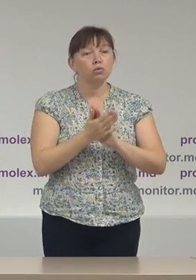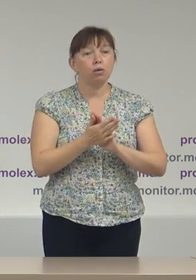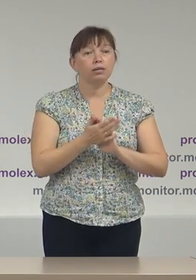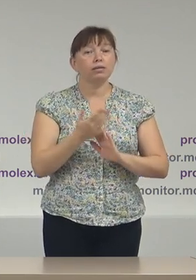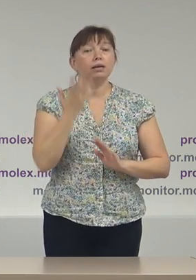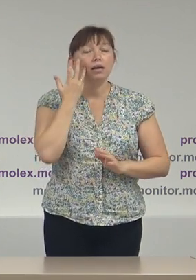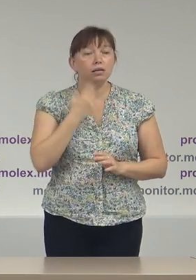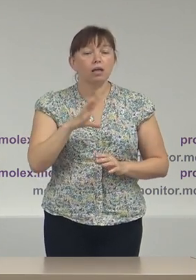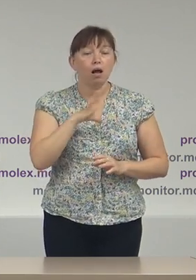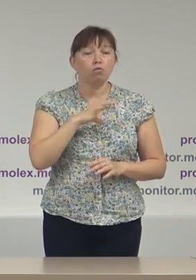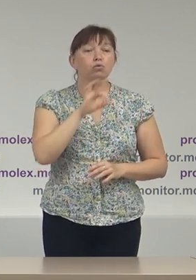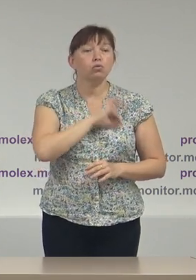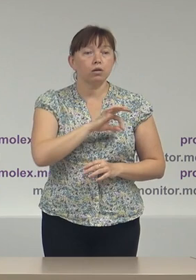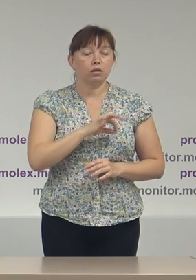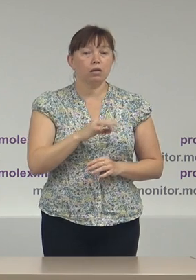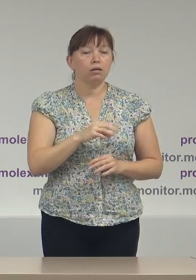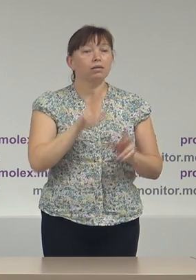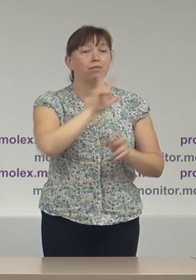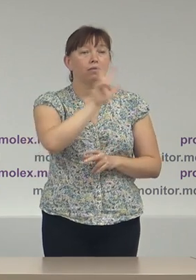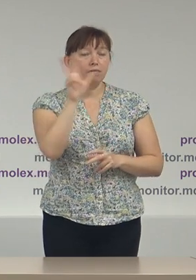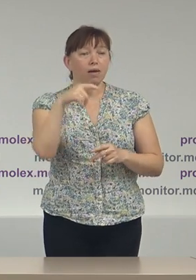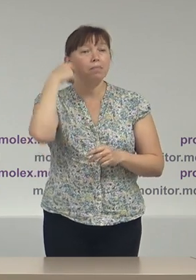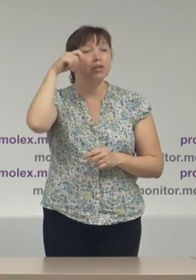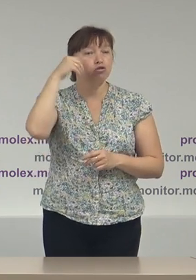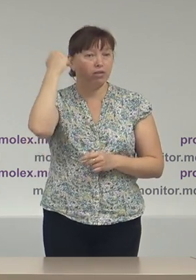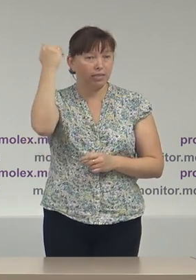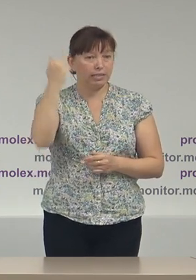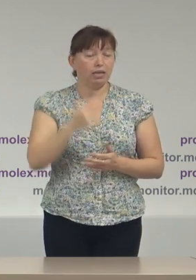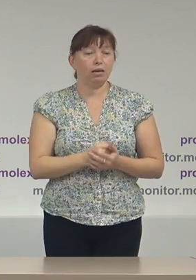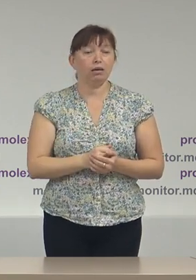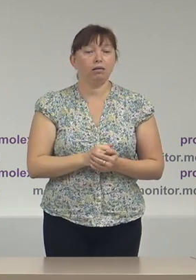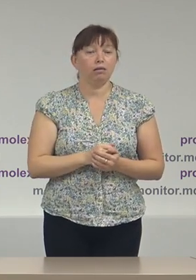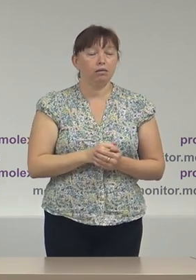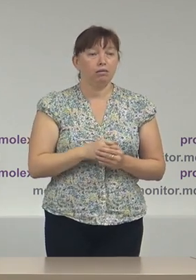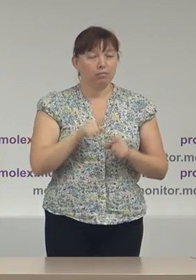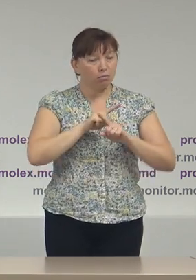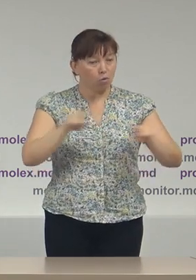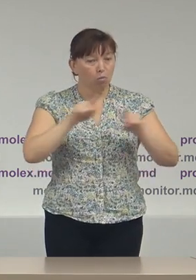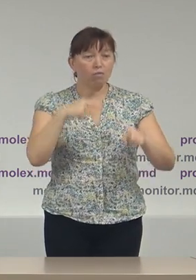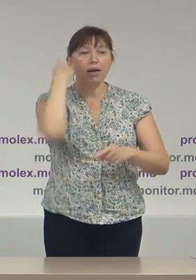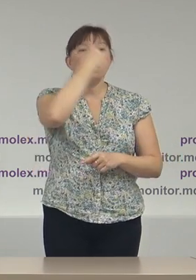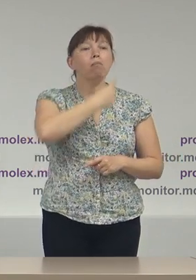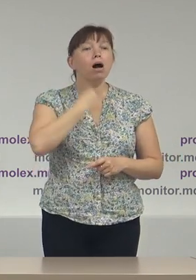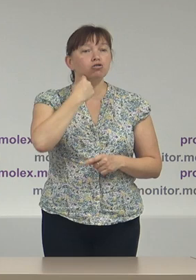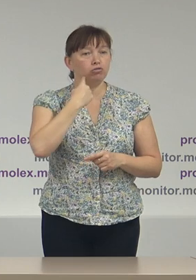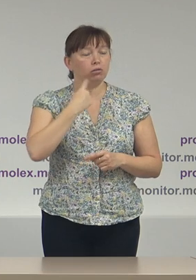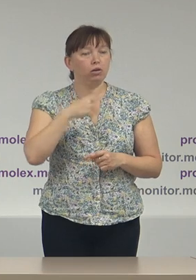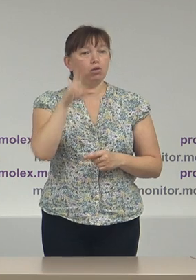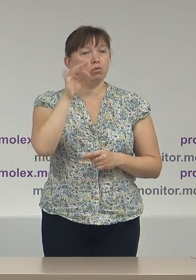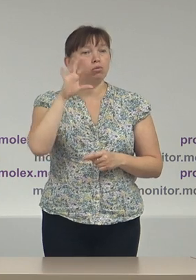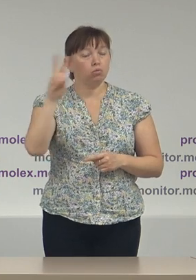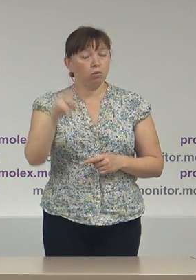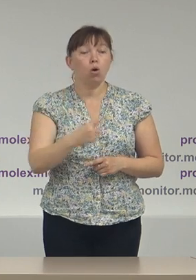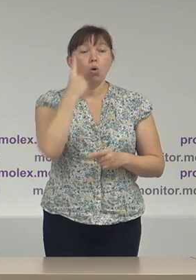a fost utilizată pagina publică a președinției în promovare imaginii domnului Dodon, un